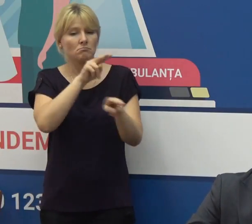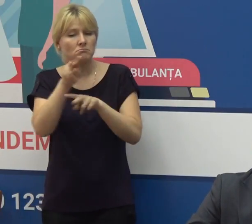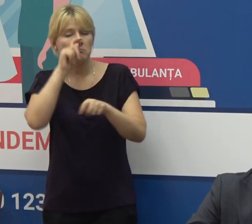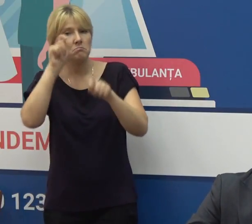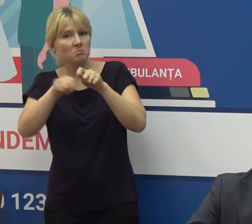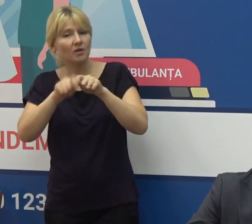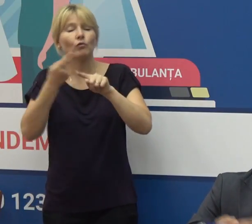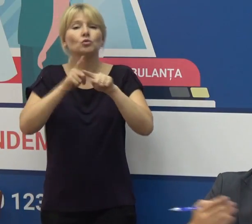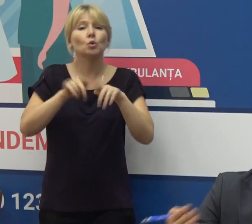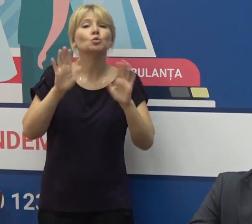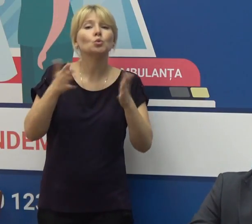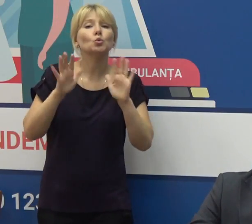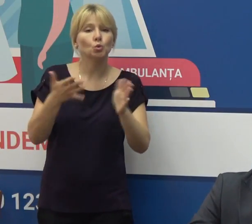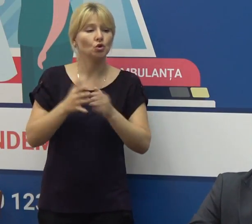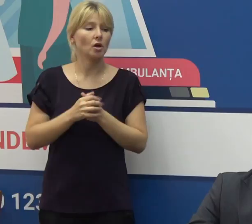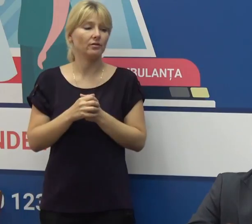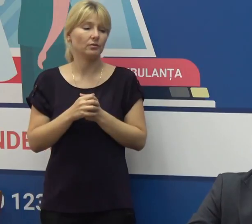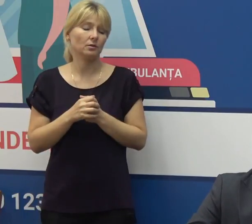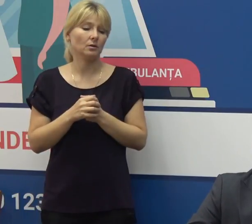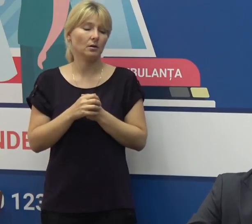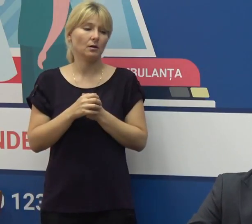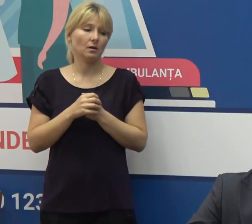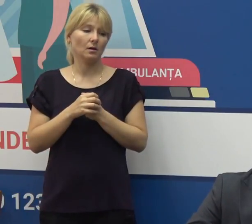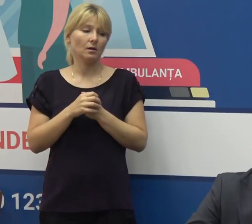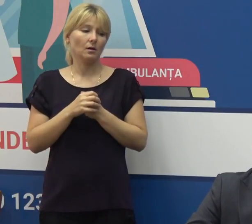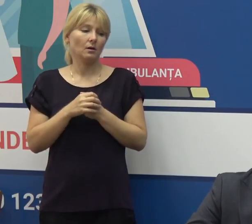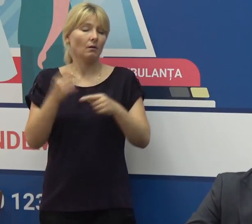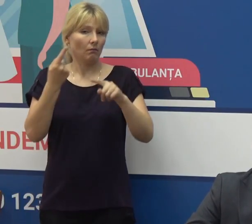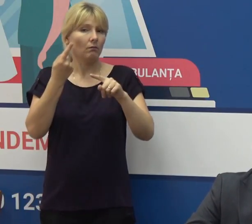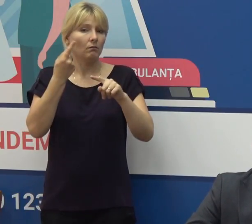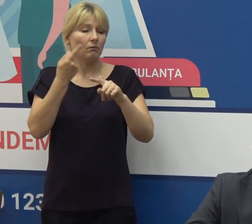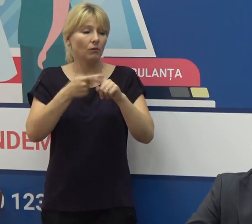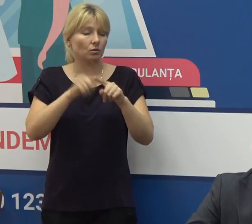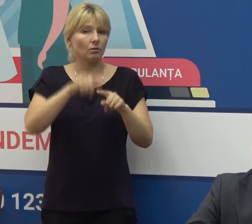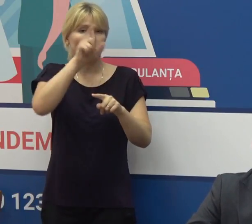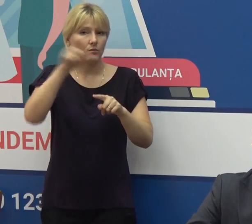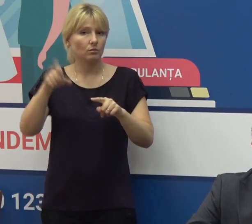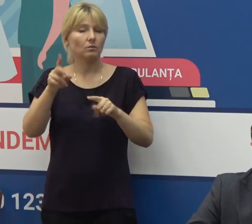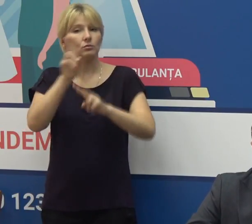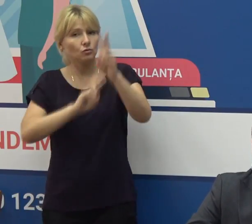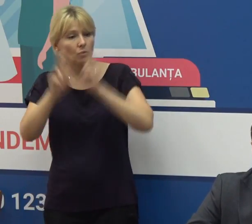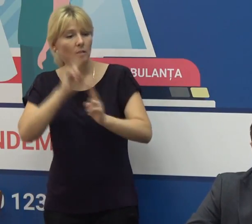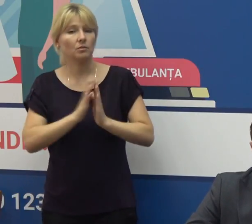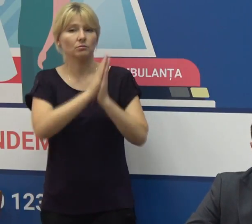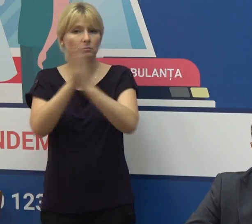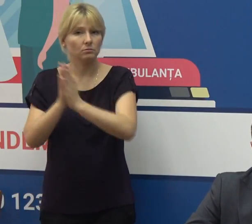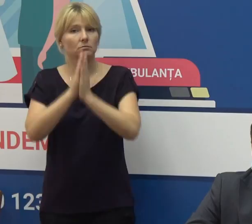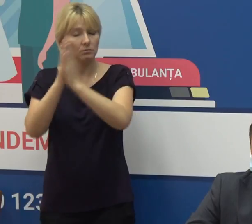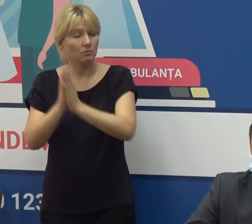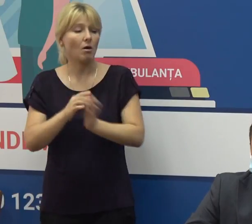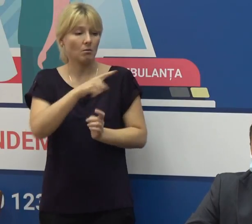acestor cazuri sunt efectuate acele rugăminti și avertizări de rigoare